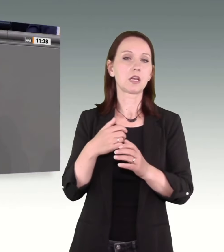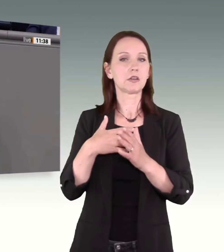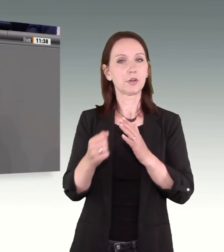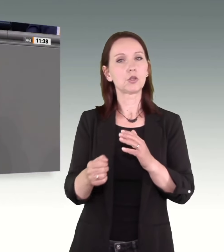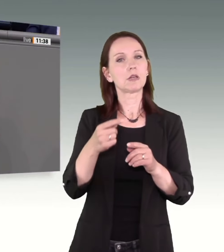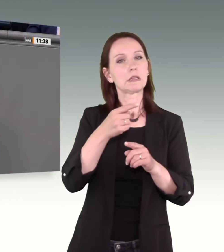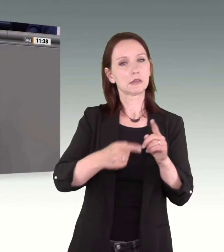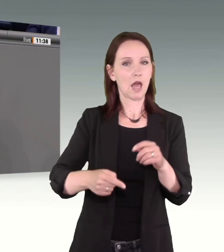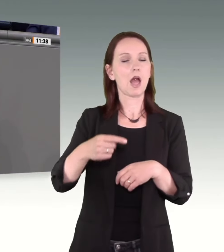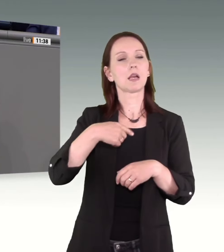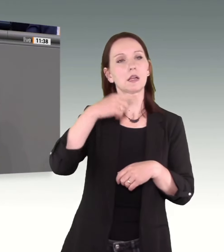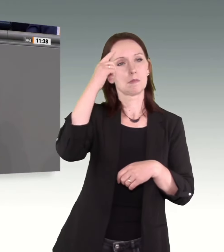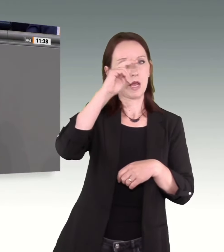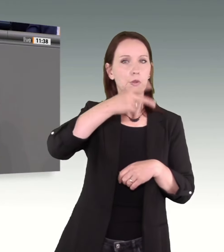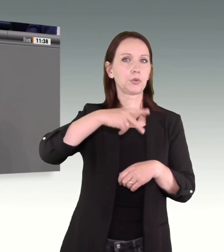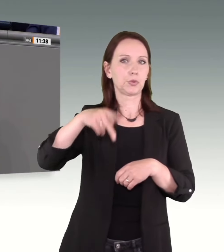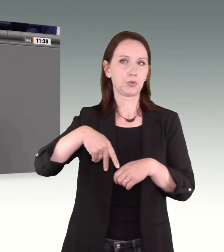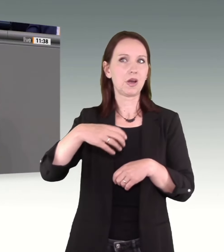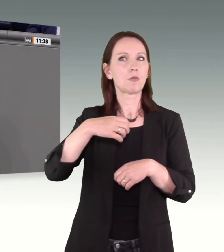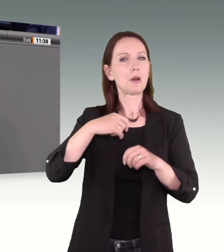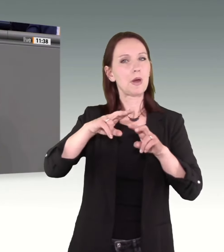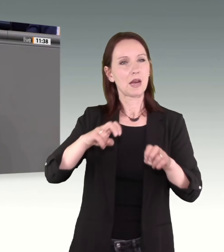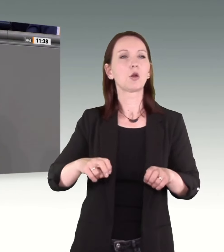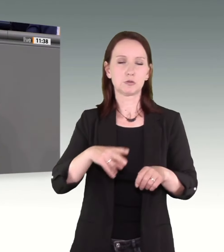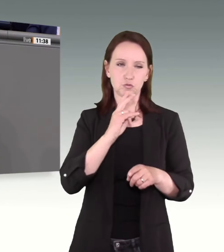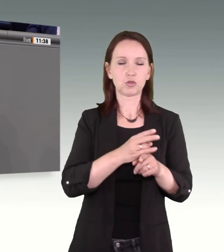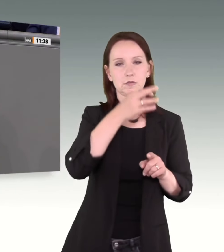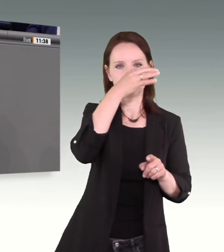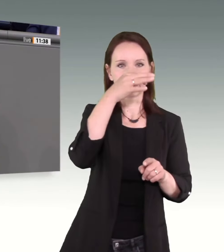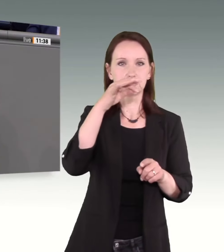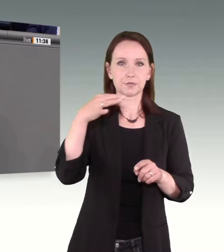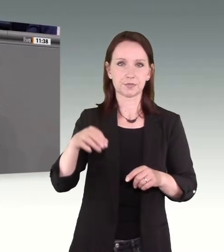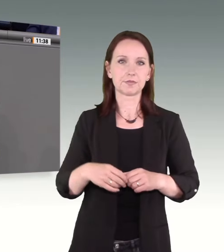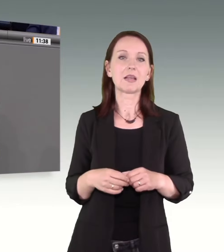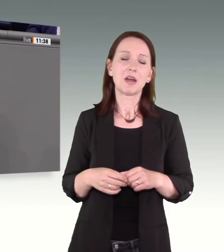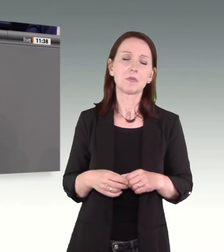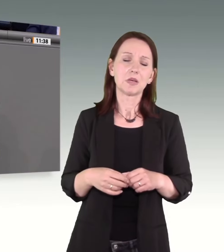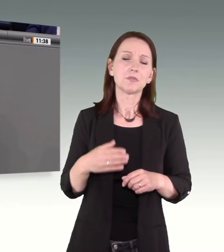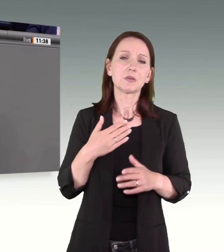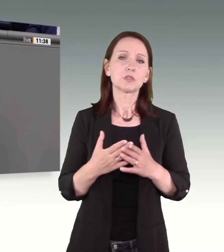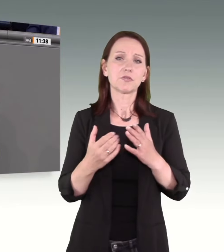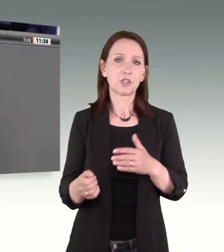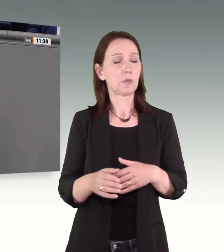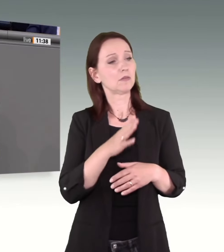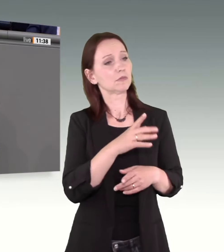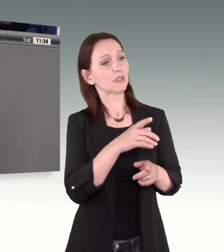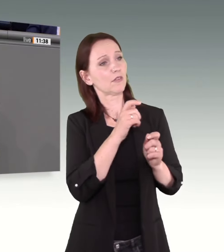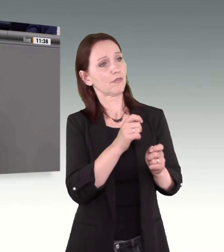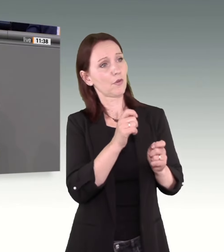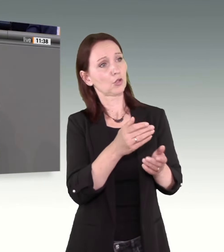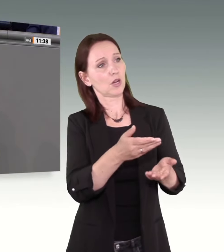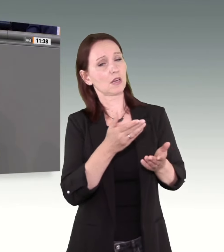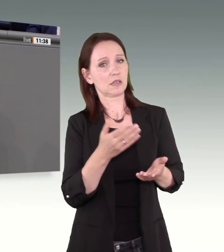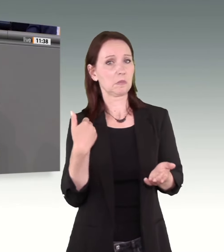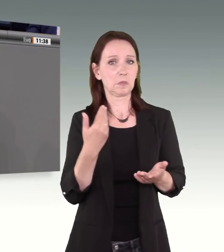sind in der Analyse des Problems. Man muss aber auch feststellen, dass von Ihnen wenig bis keine Vorschläge